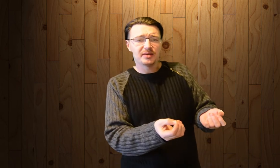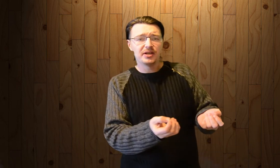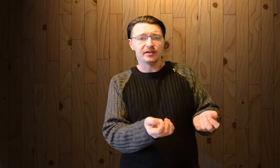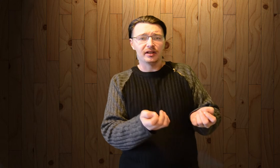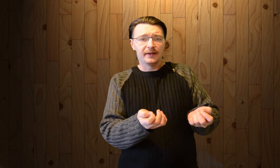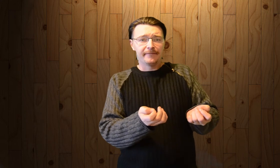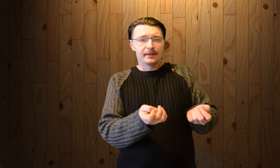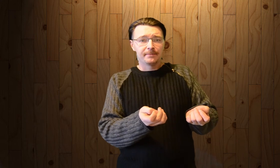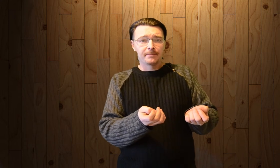заметил.